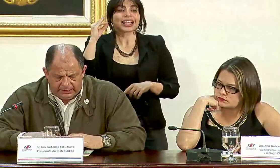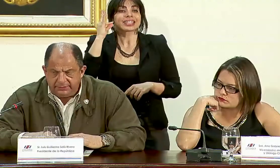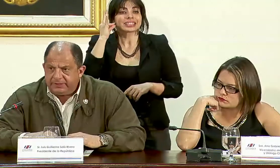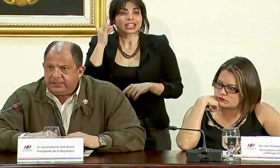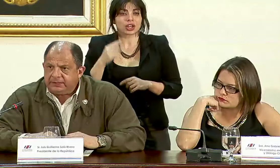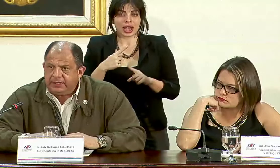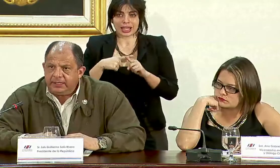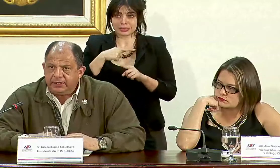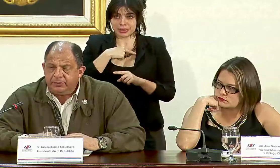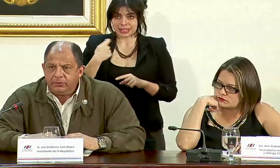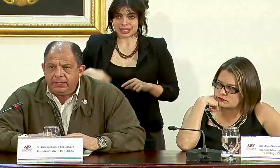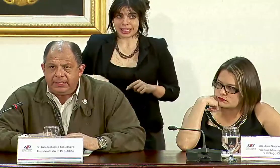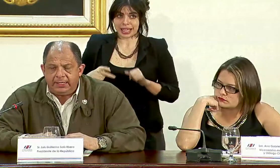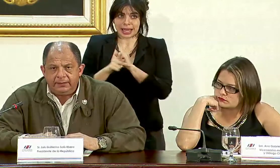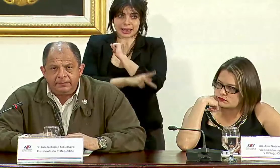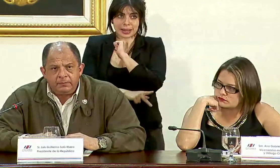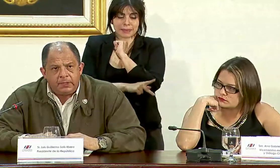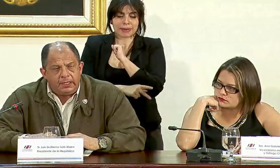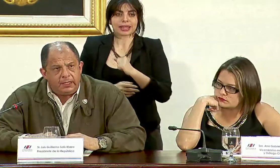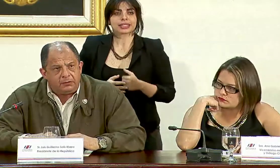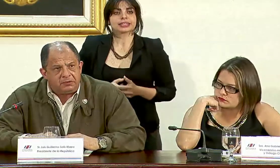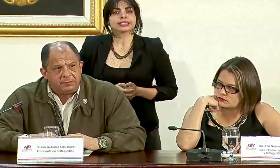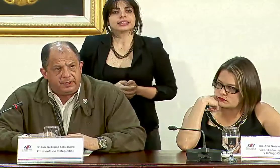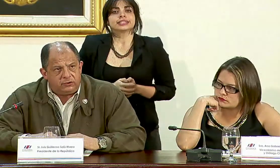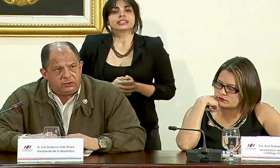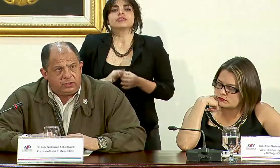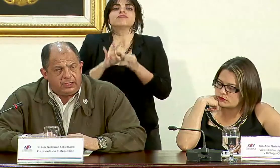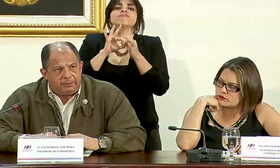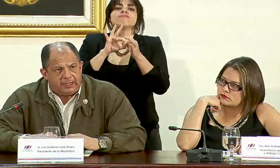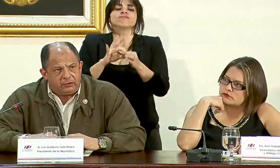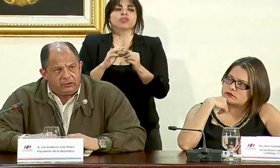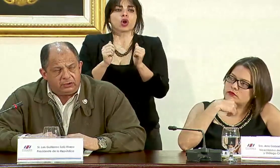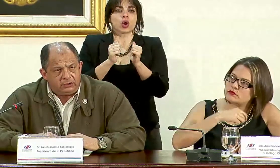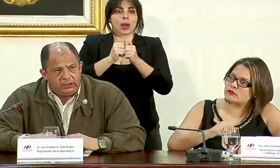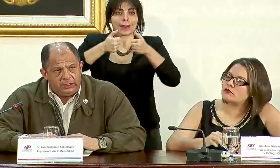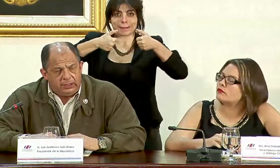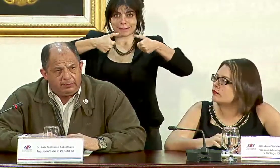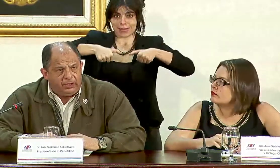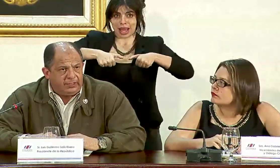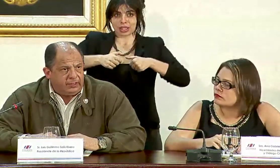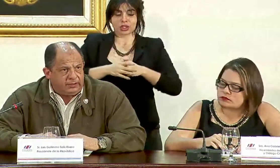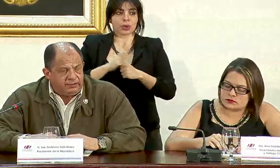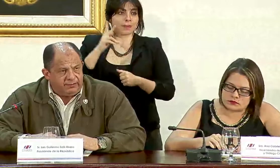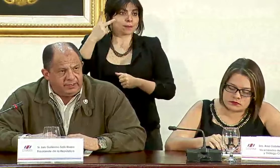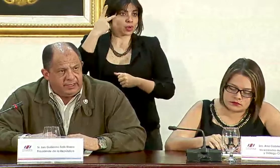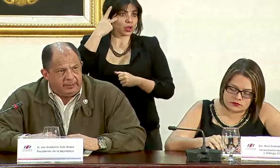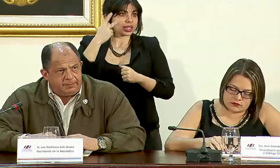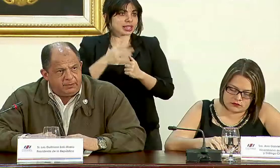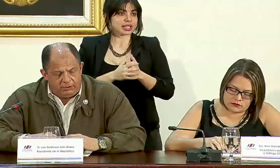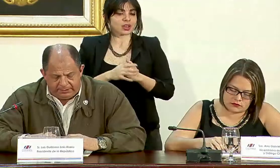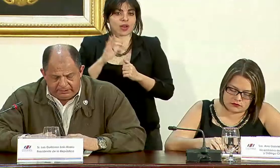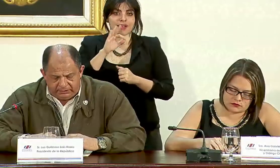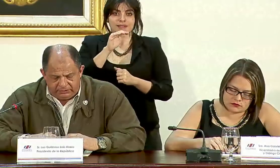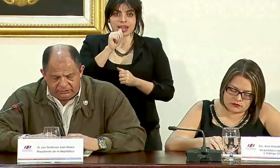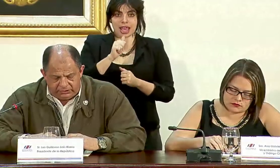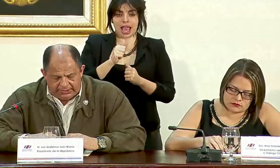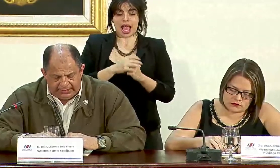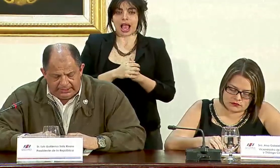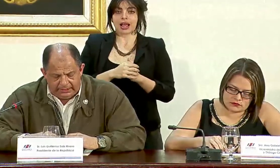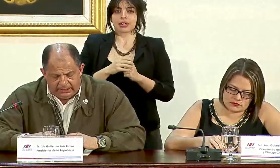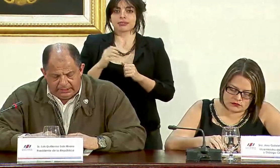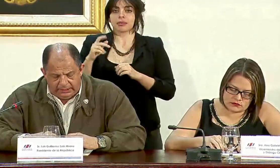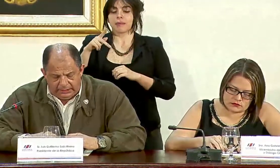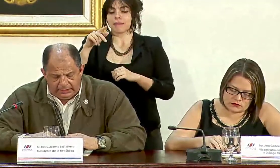expresidenta de la República con respecto al pacto político entre el Frente Amplio el Partido de Acción